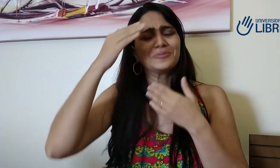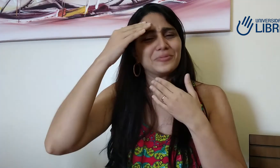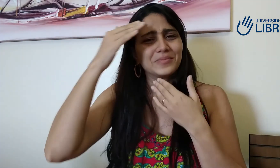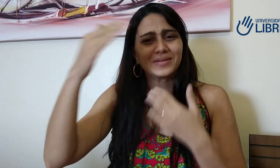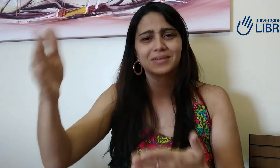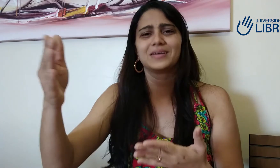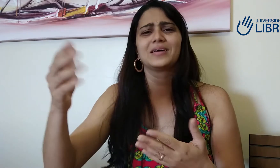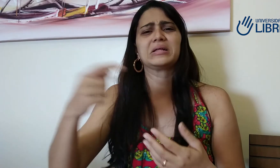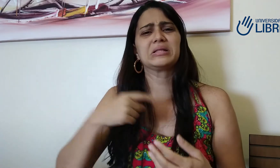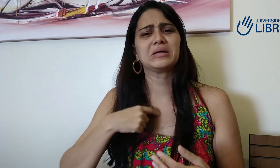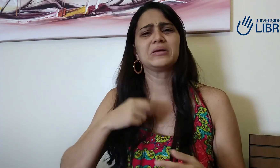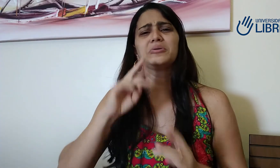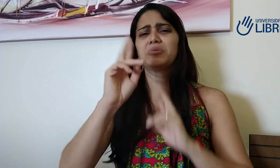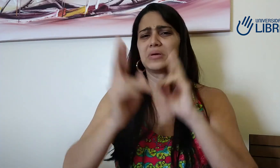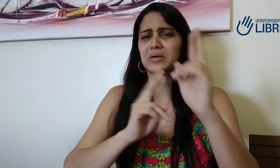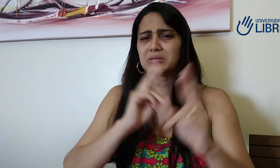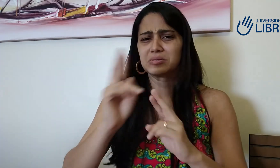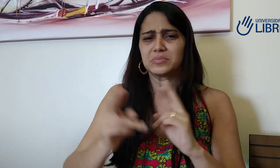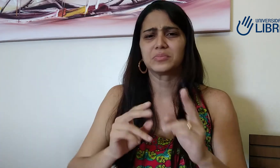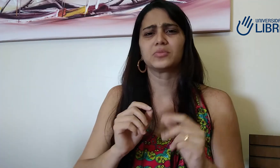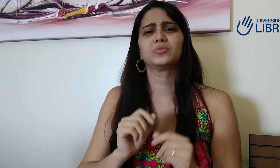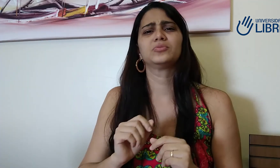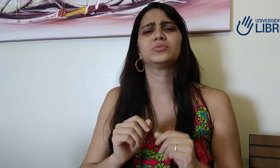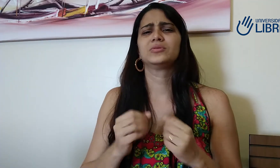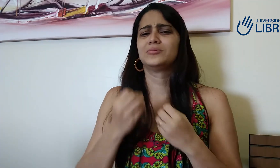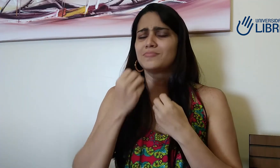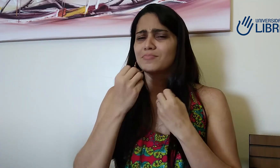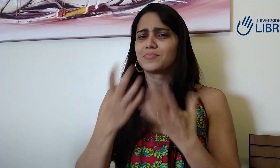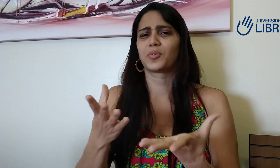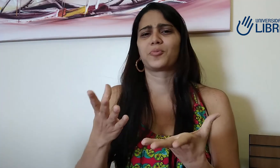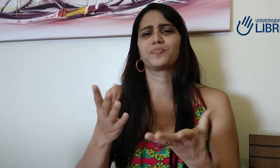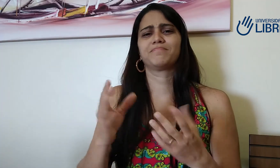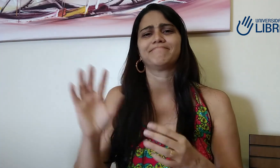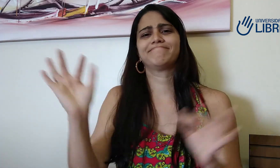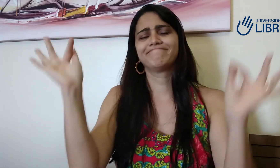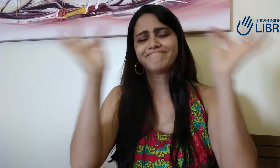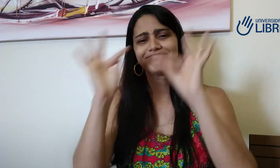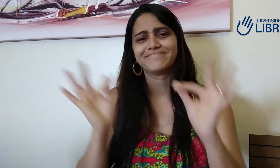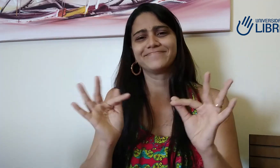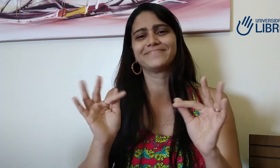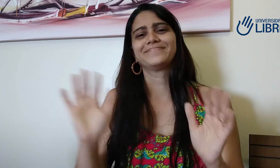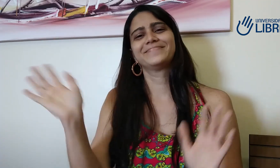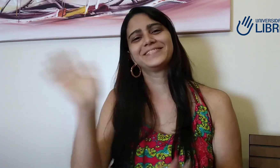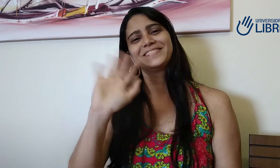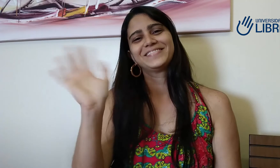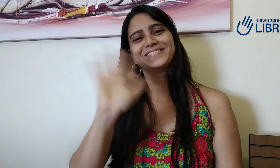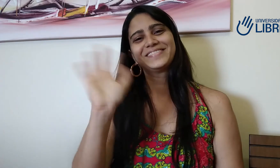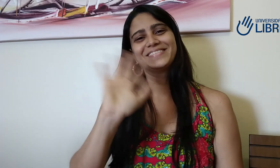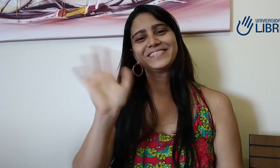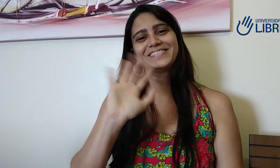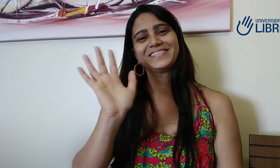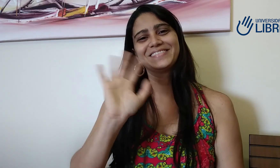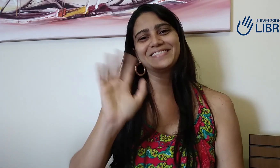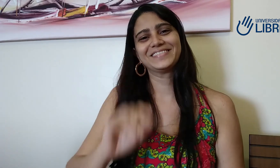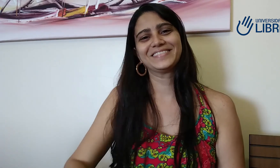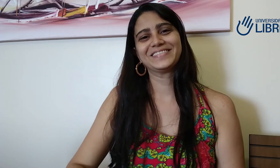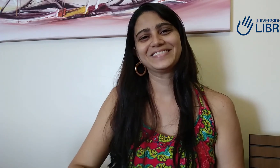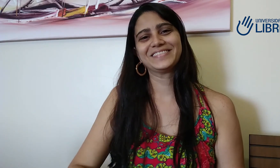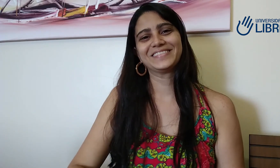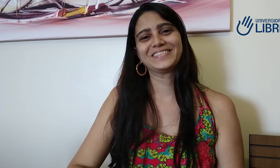muito obrigada. Né, e vocês todos que enviaram, é, um comentário pra mim, eu respondi a todos. Fiquei muito feliz,